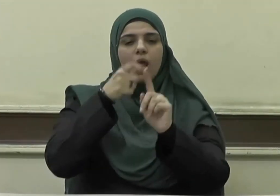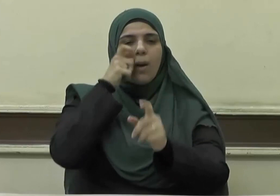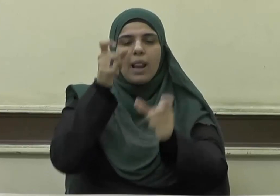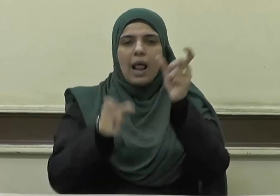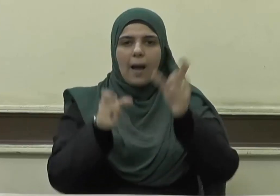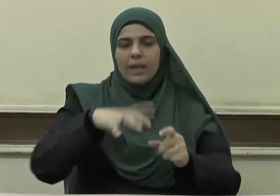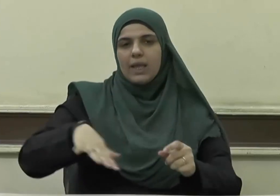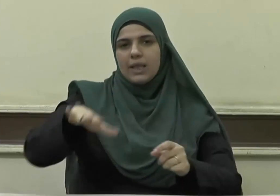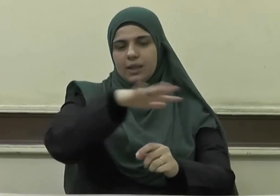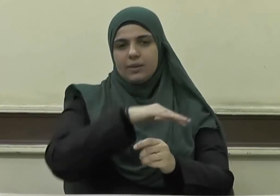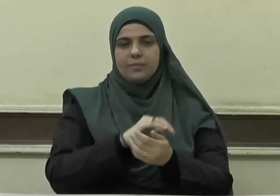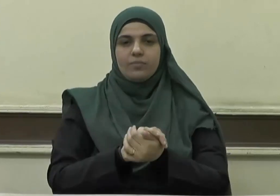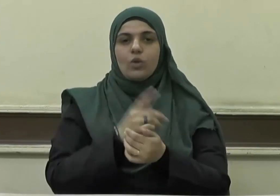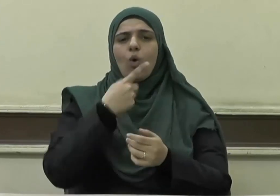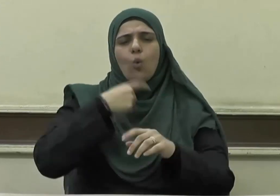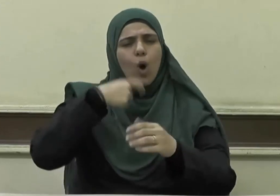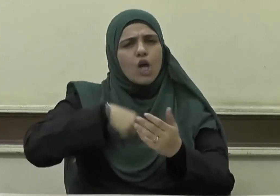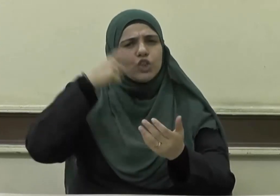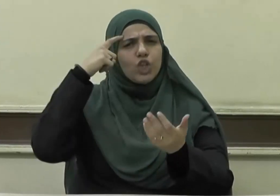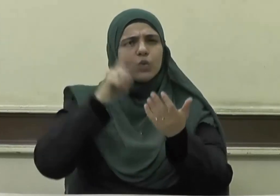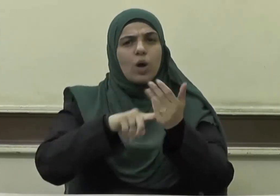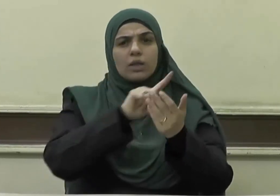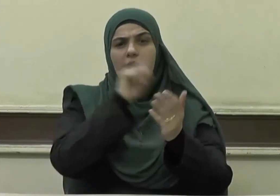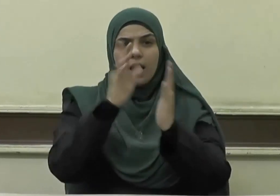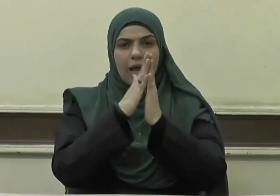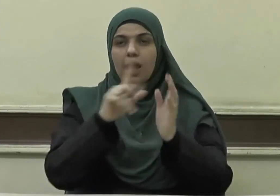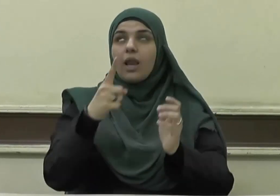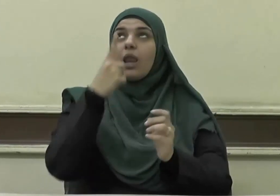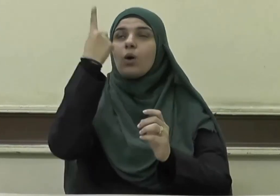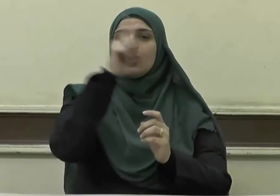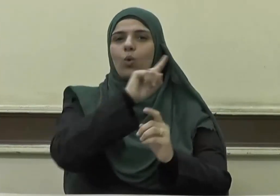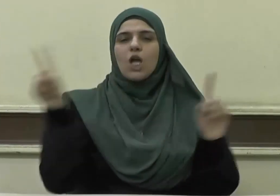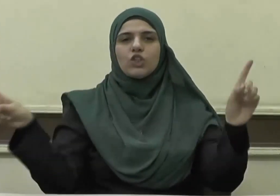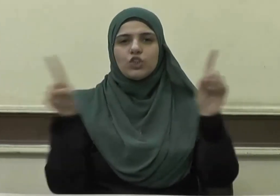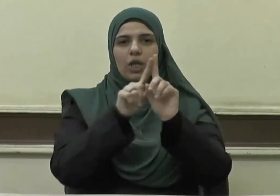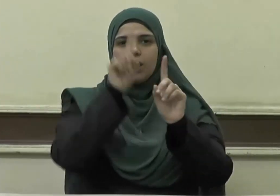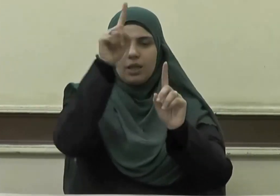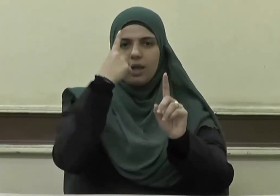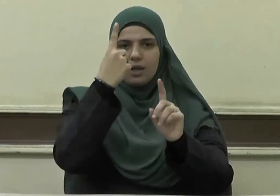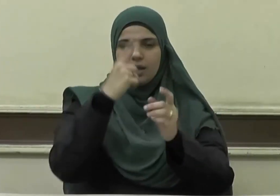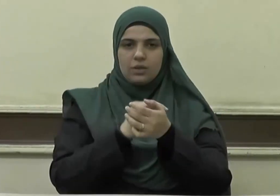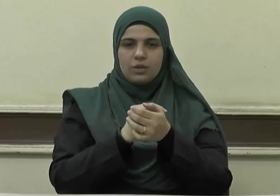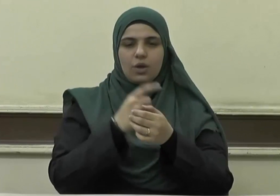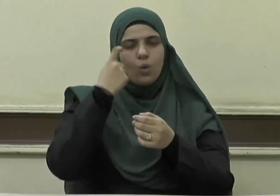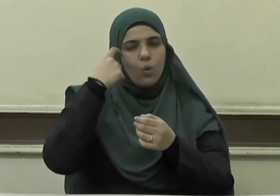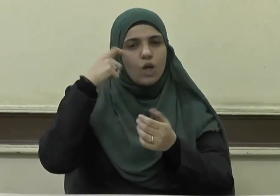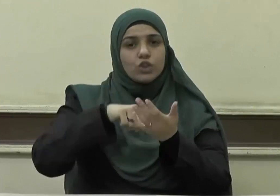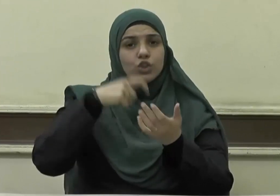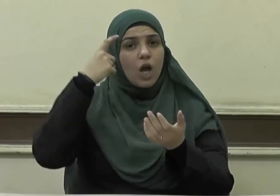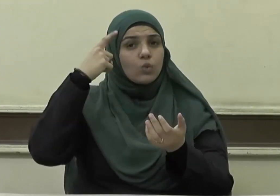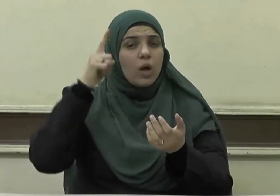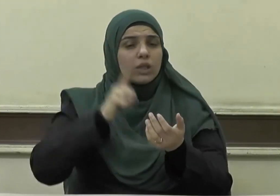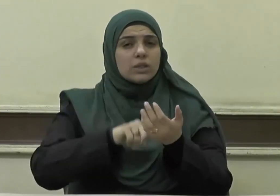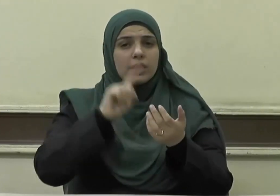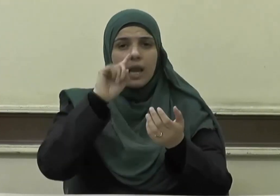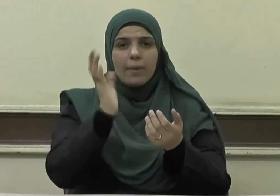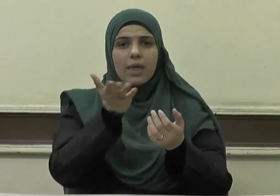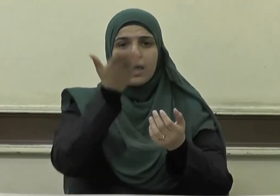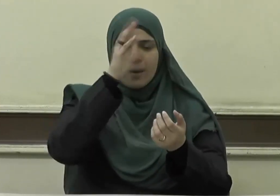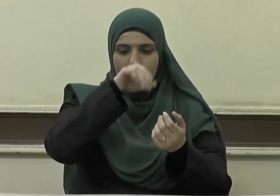وأشهد أن لا إله إلا الله وحده لا شريك له وأشهد أن سيدنا ونبينا